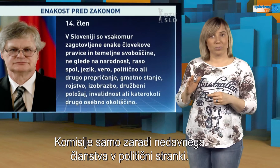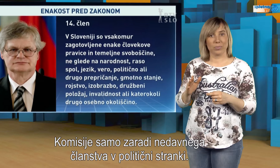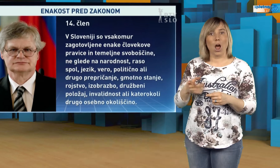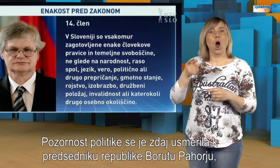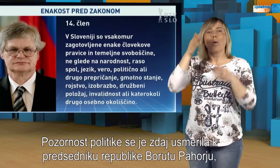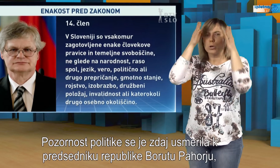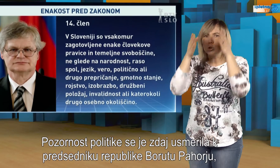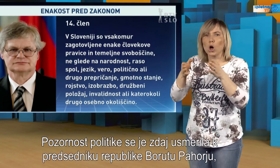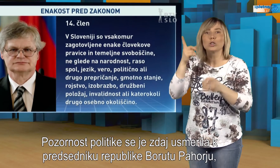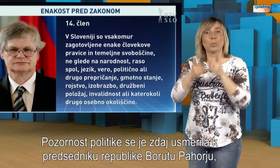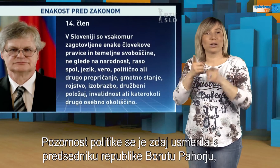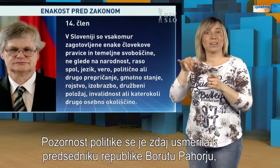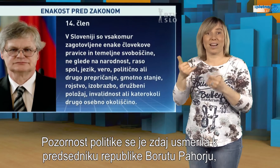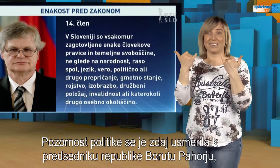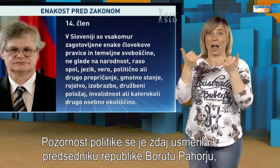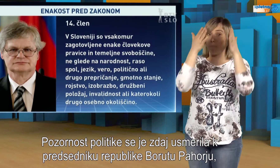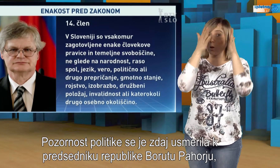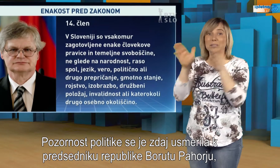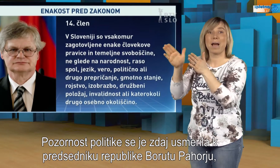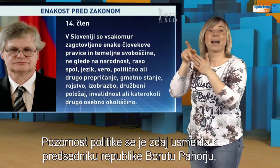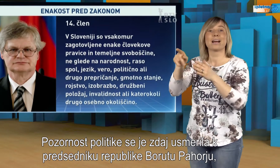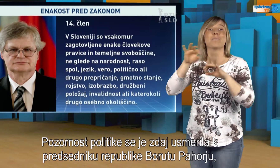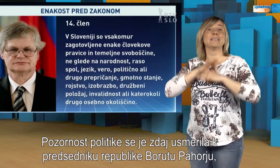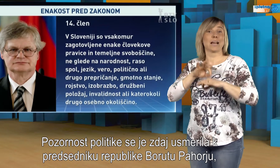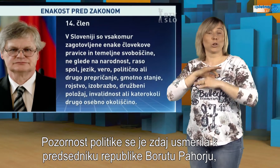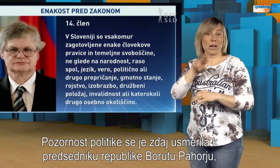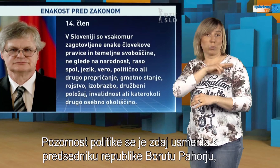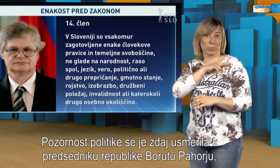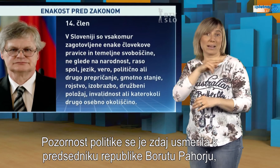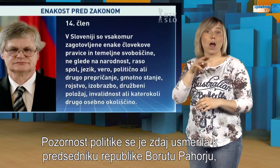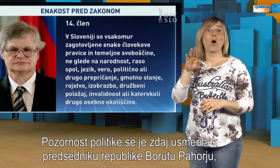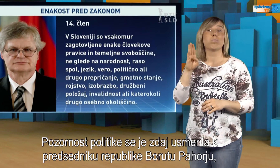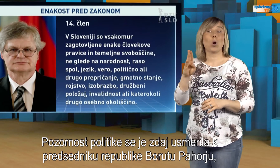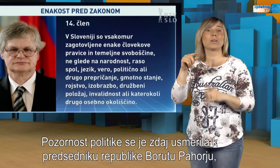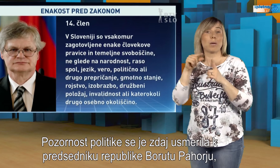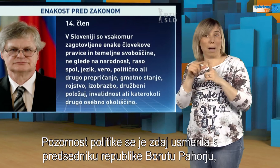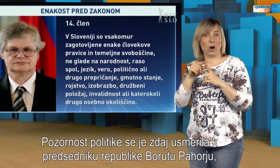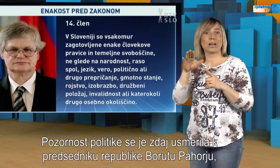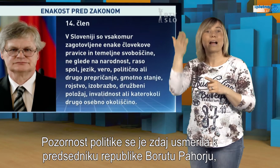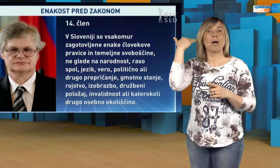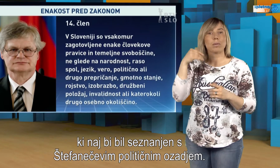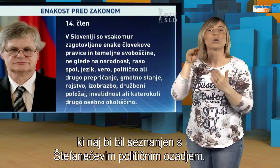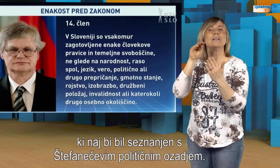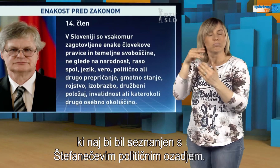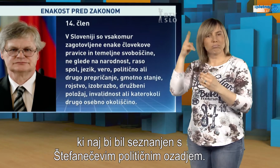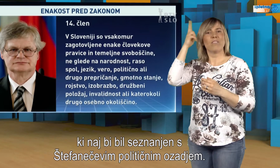Pozornost politike se je zdaj usmerila k predsedniku Republike Borutu Pahorju, ki naj bi bil se znanje Štefanečevim